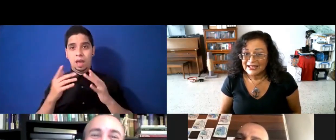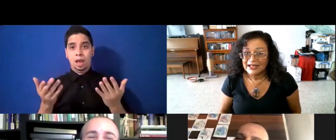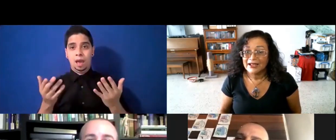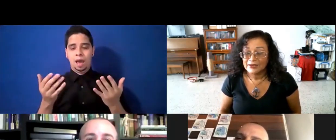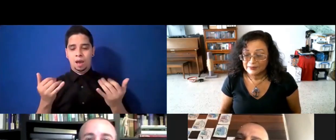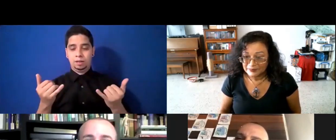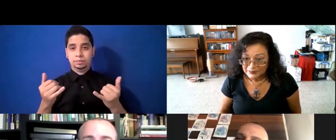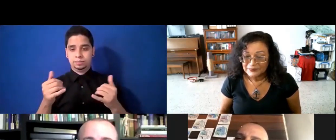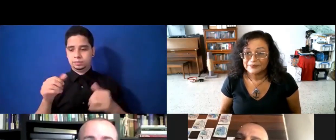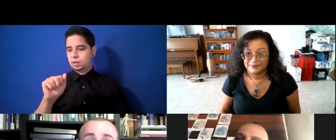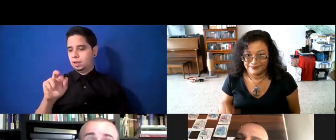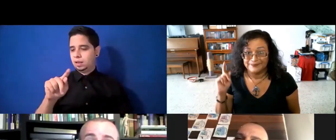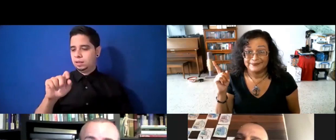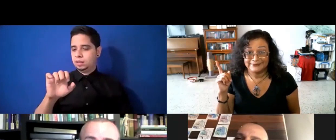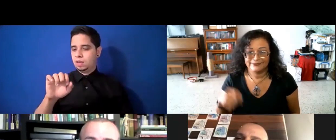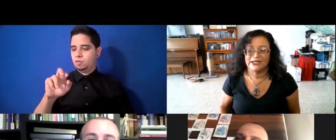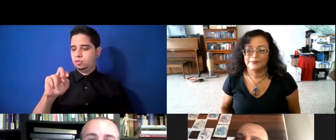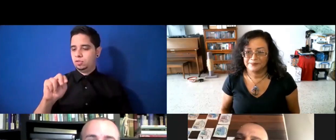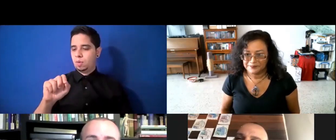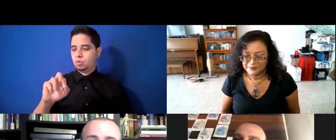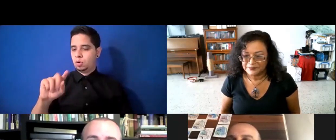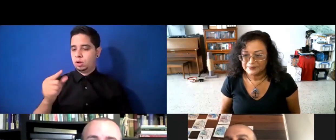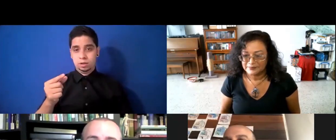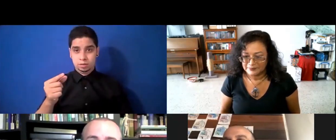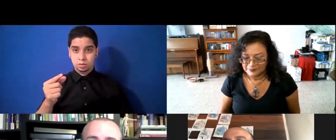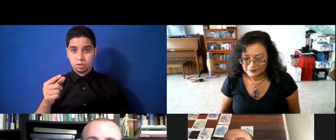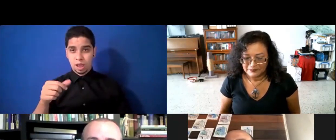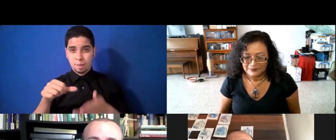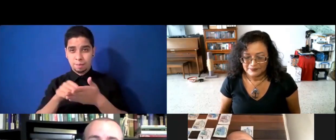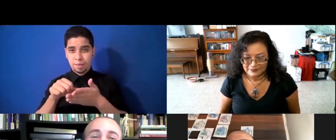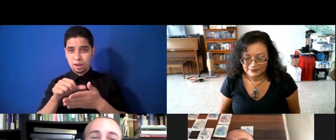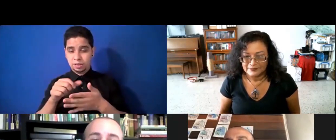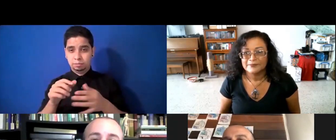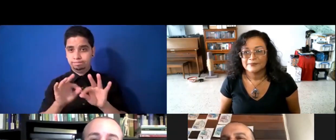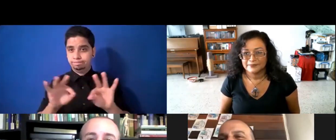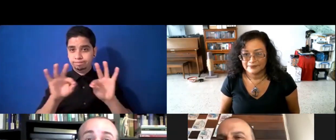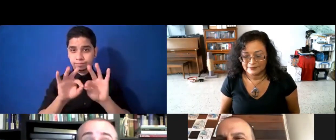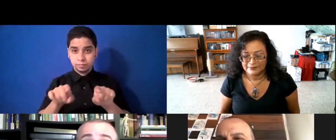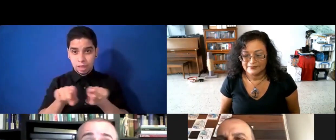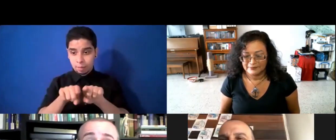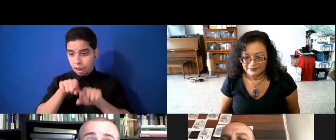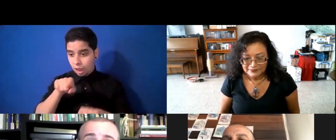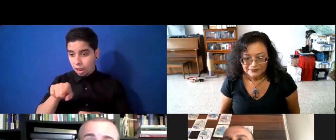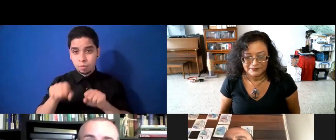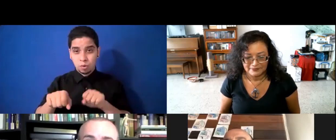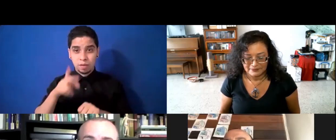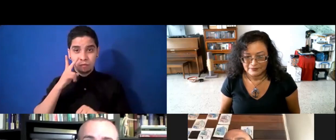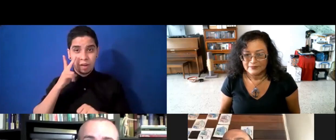nuestro portal principal. También pueden en esta página encontrar todos los episodios pasados de